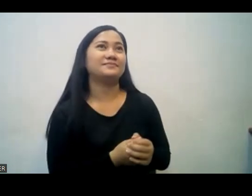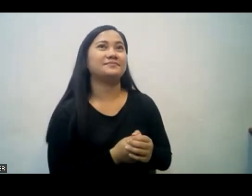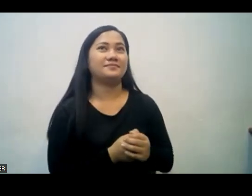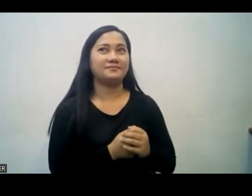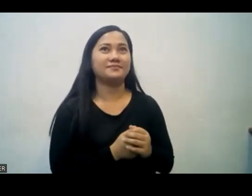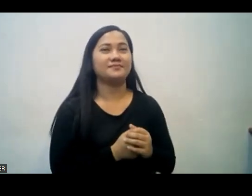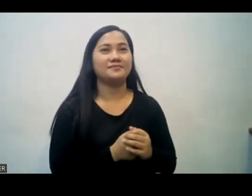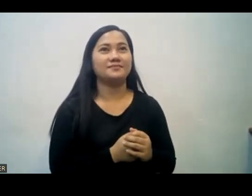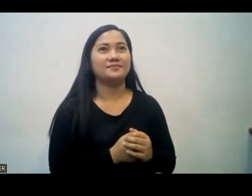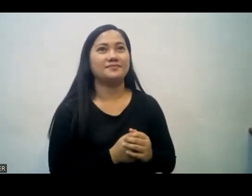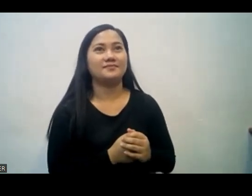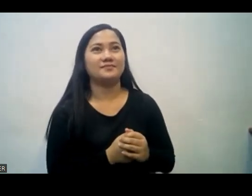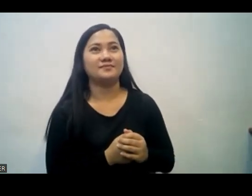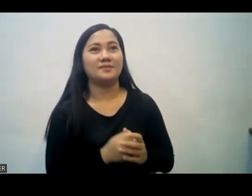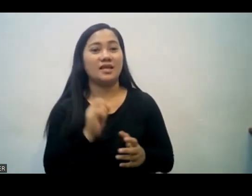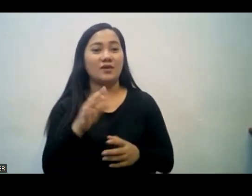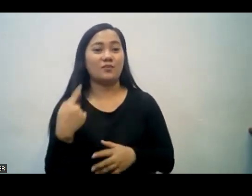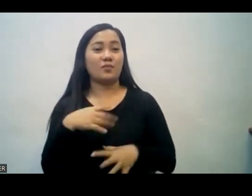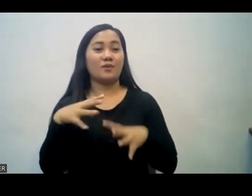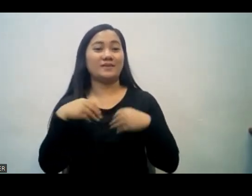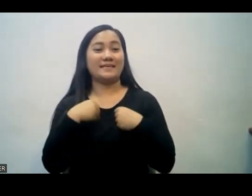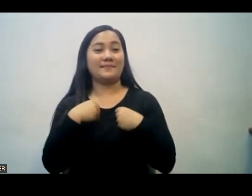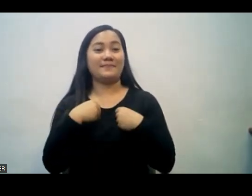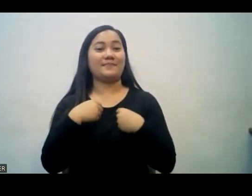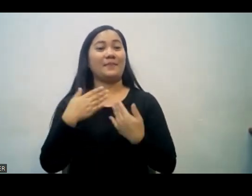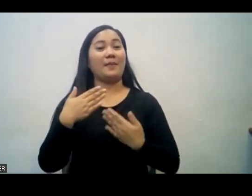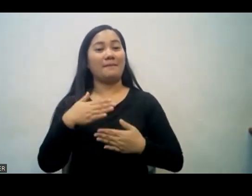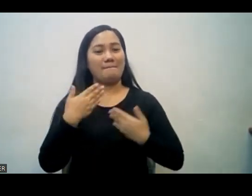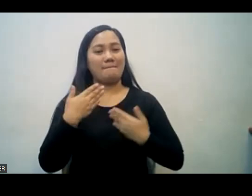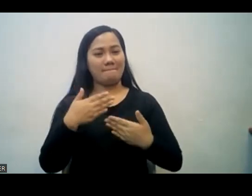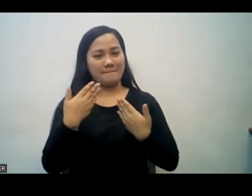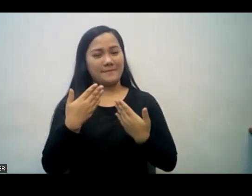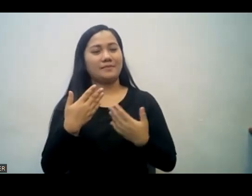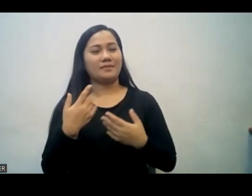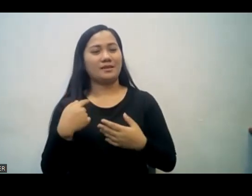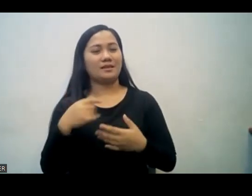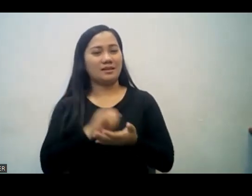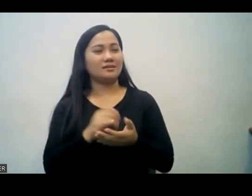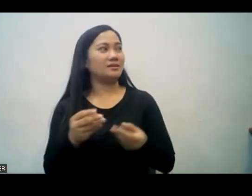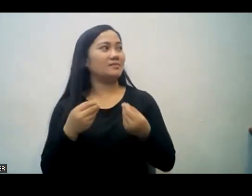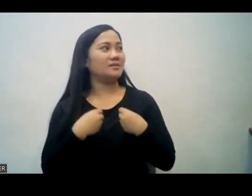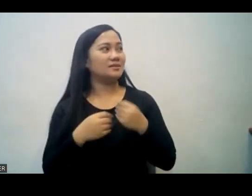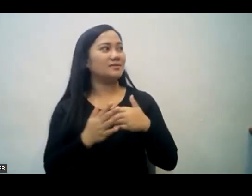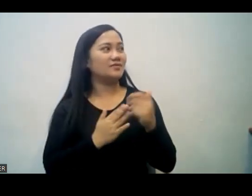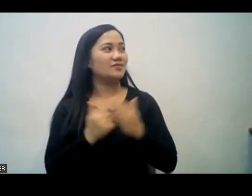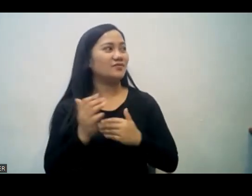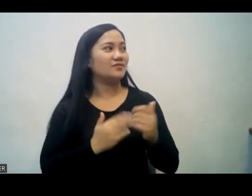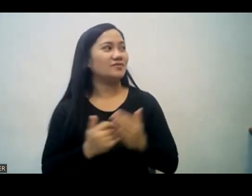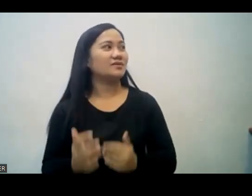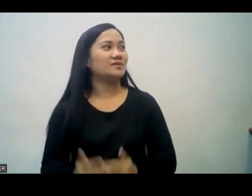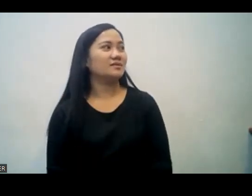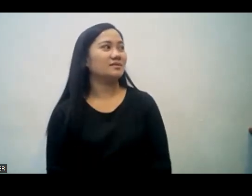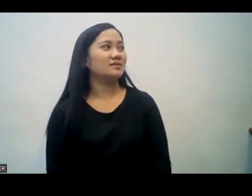ito ay para sa inyong kaaliwan. those who experience the suffering and get comforted by God,